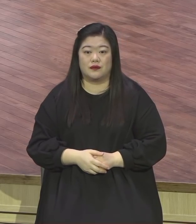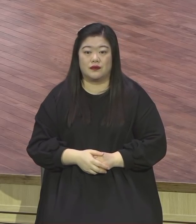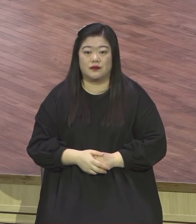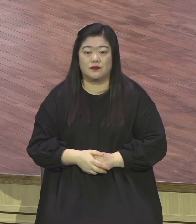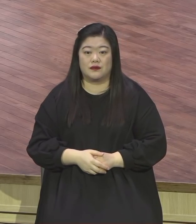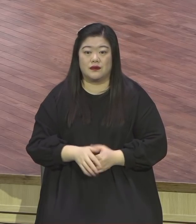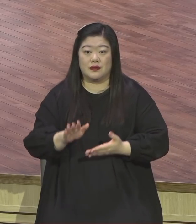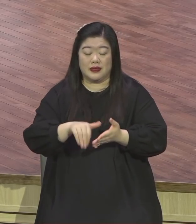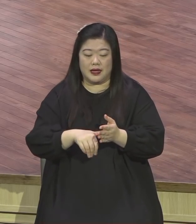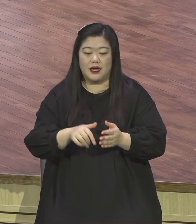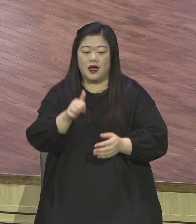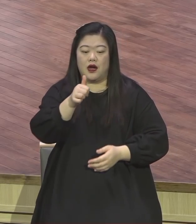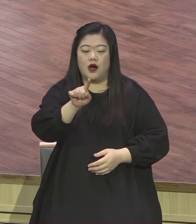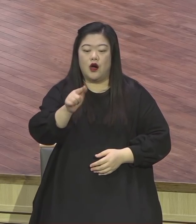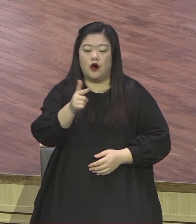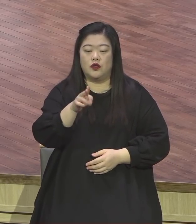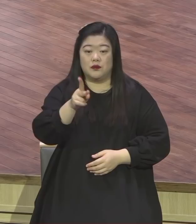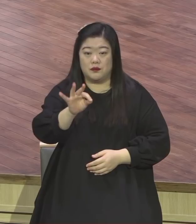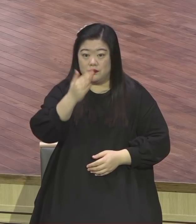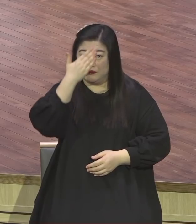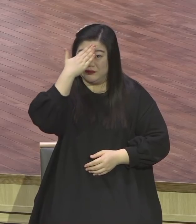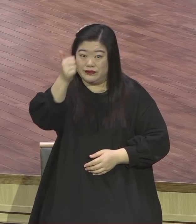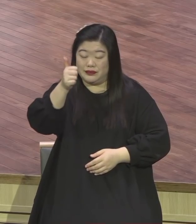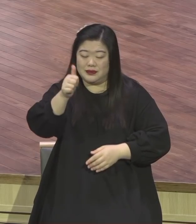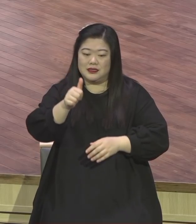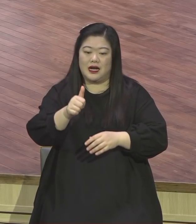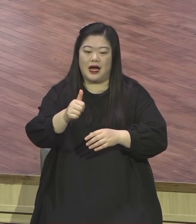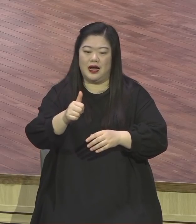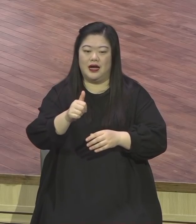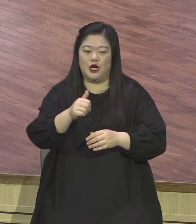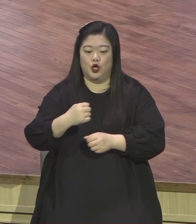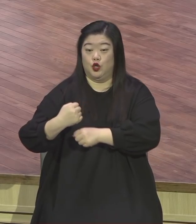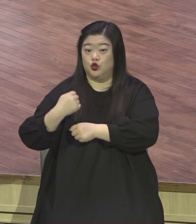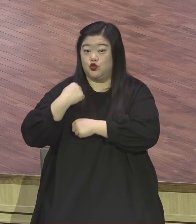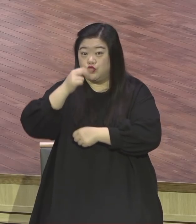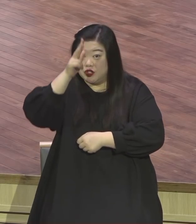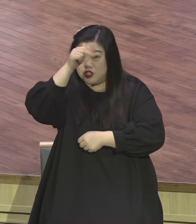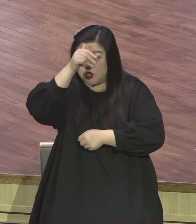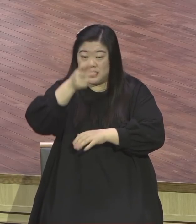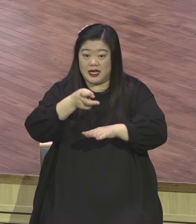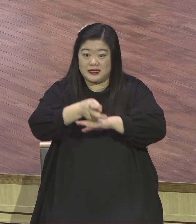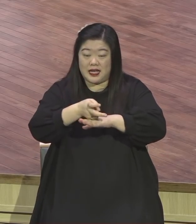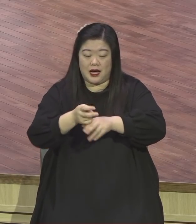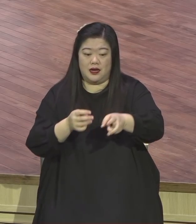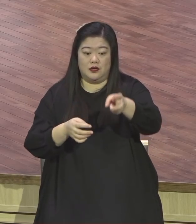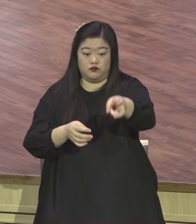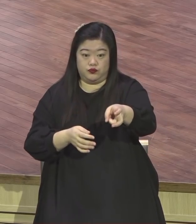한 번의 헌병차 그걸 쳐다보는 그걸 내 나름대로 비법이 뭐냐.